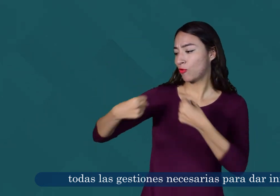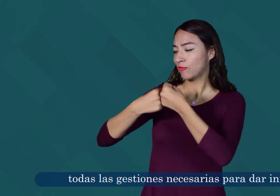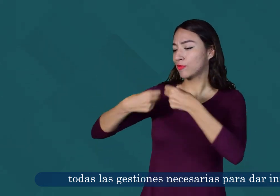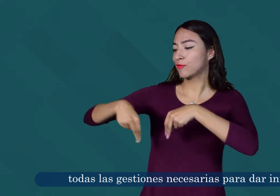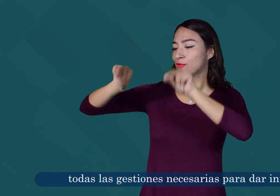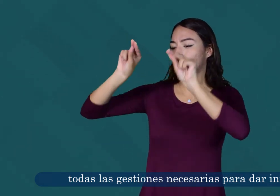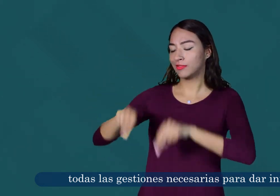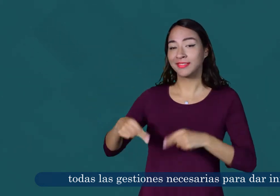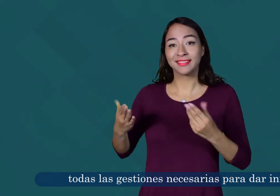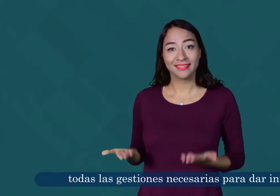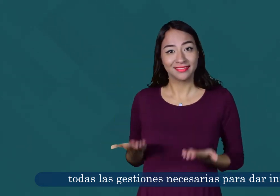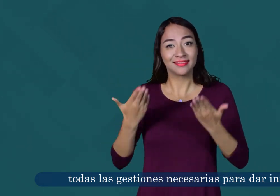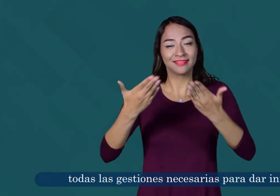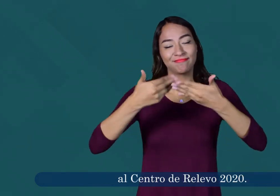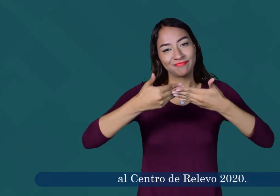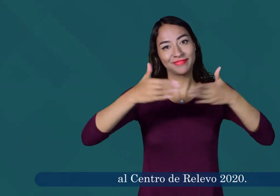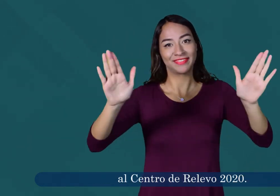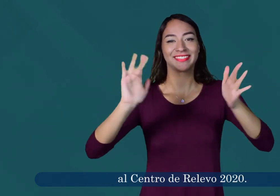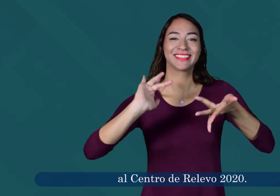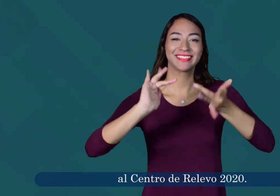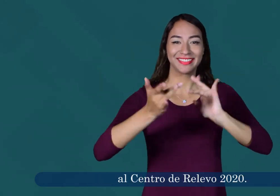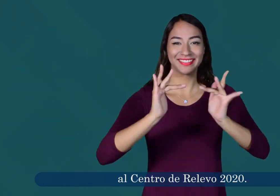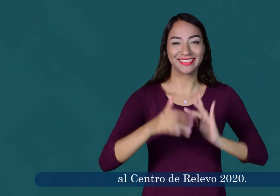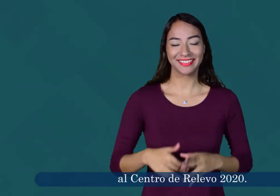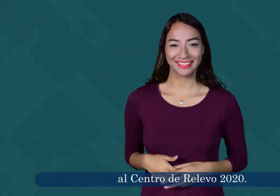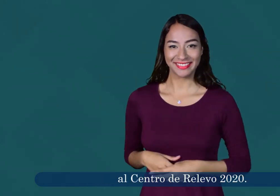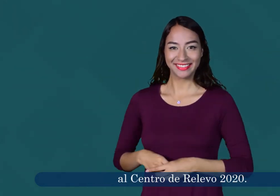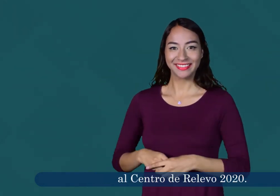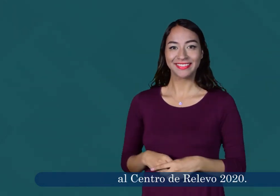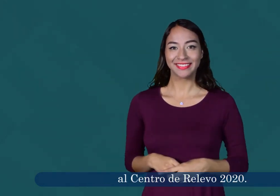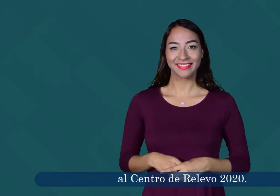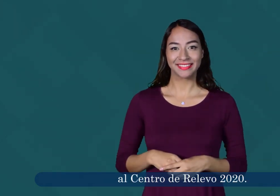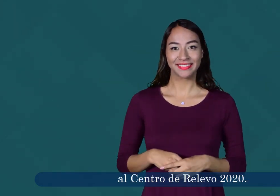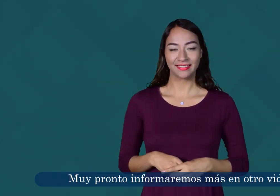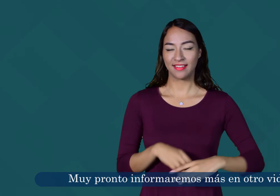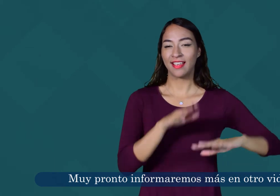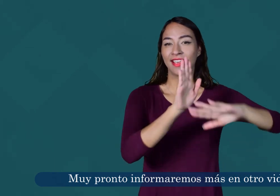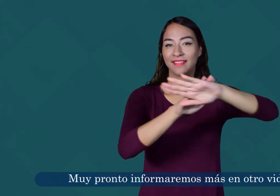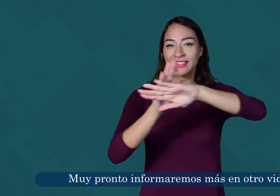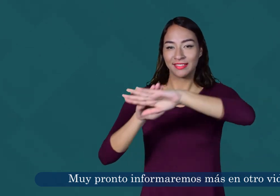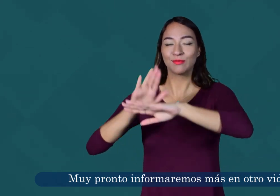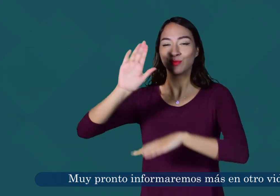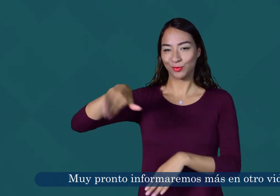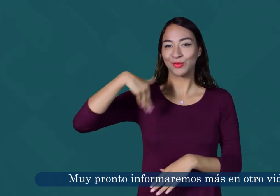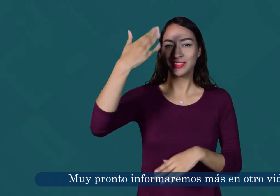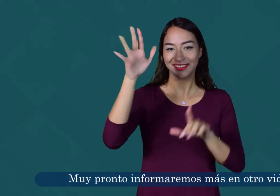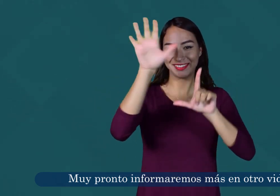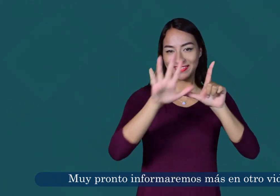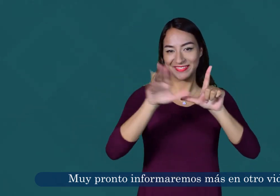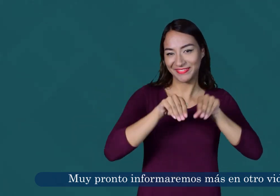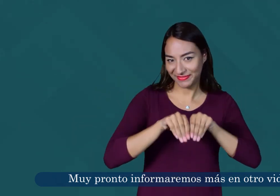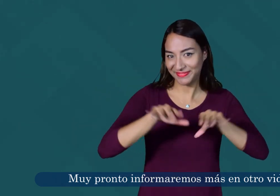para dar inicio al centro de relevo 2020. Muy pronto informaremos más en otro video.